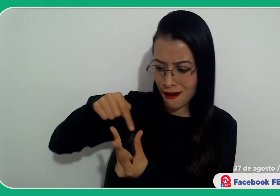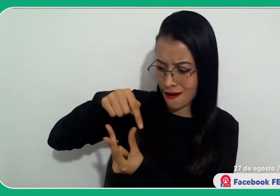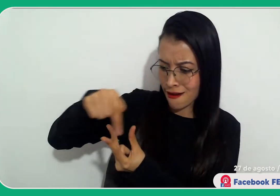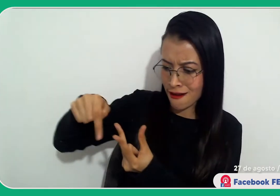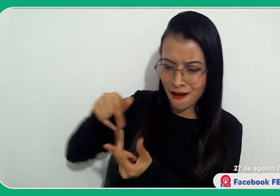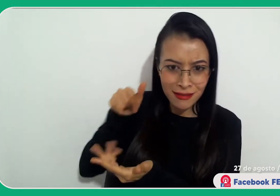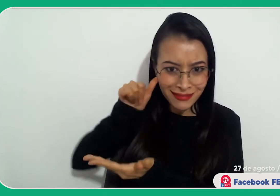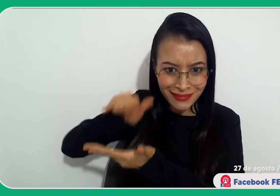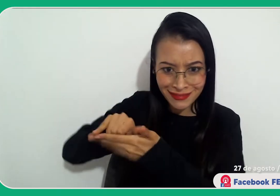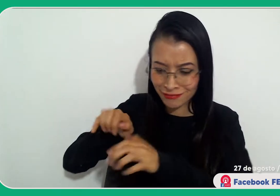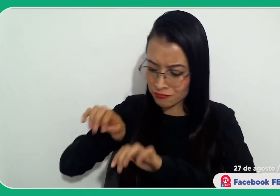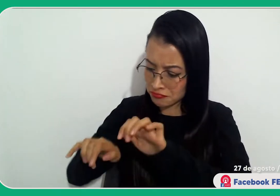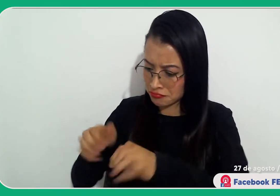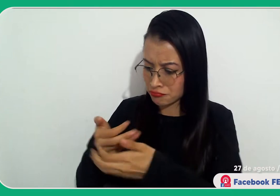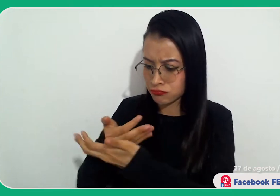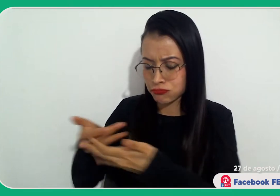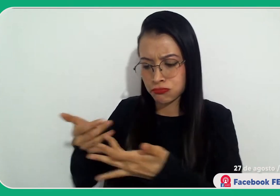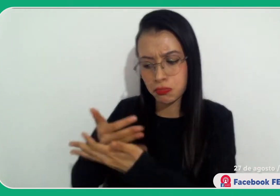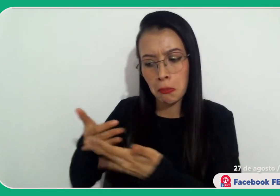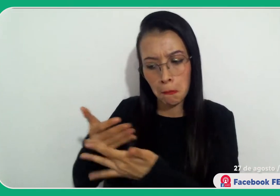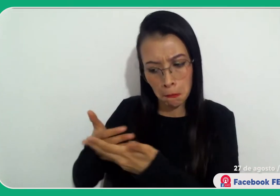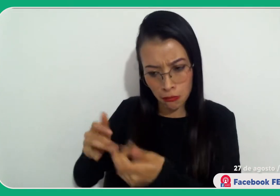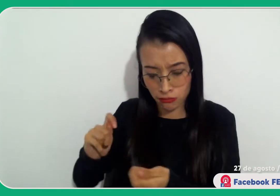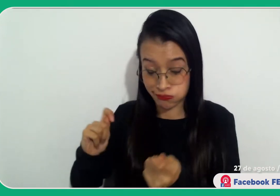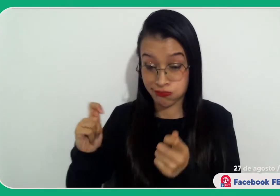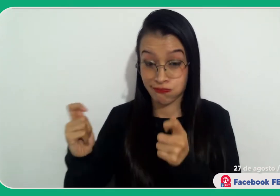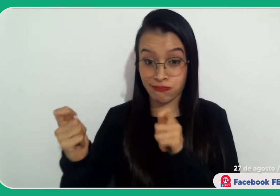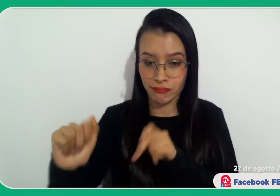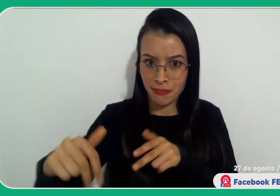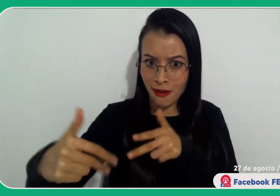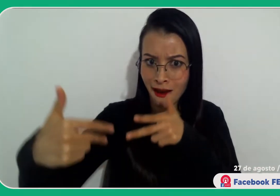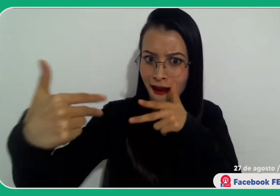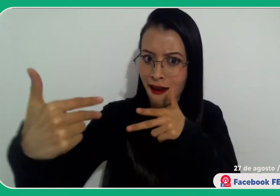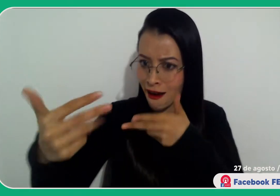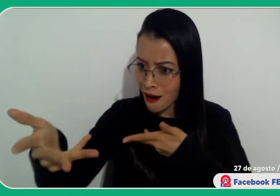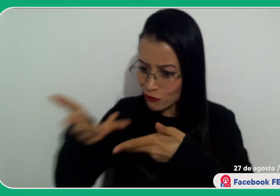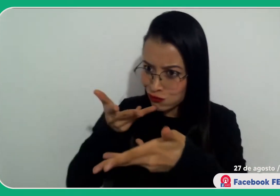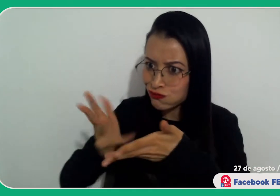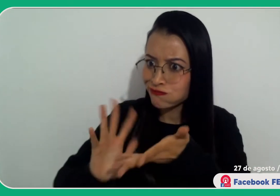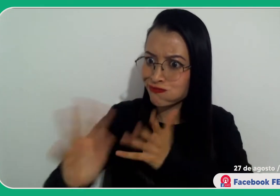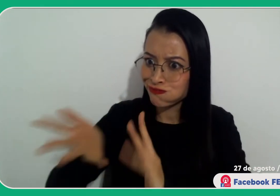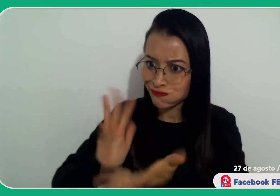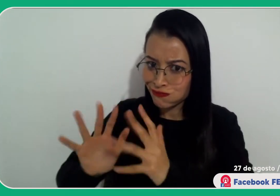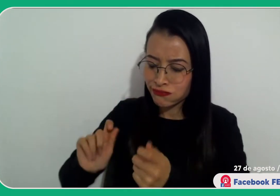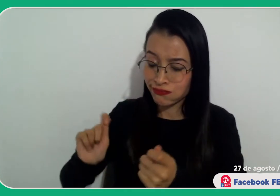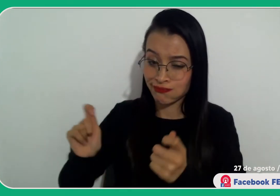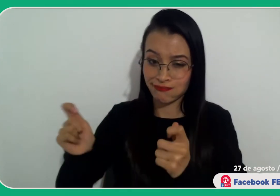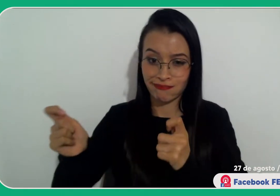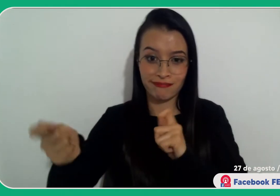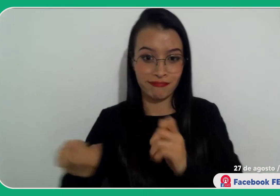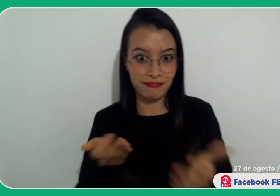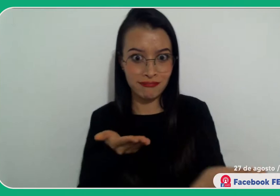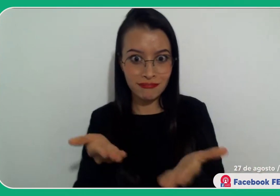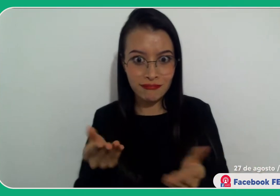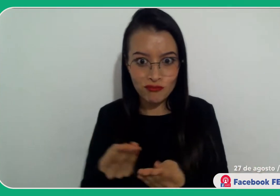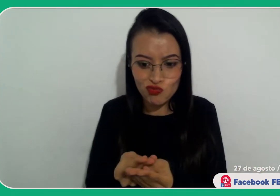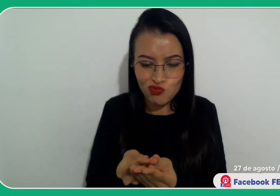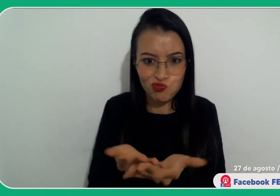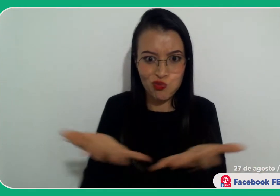se pasó del uso del teléfono TTY a la videollamada y a tener a su disposición nuevos servicios como son Relevo